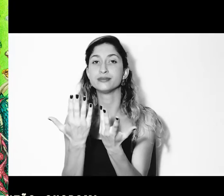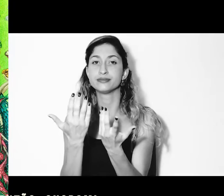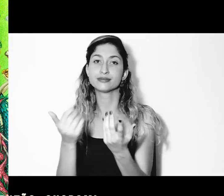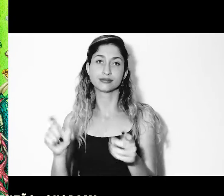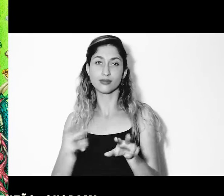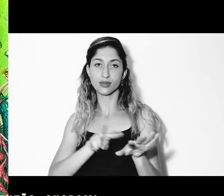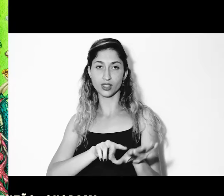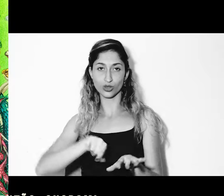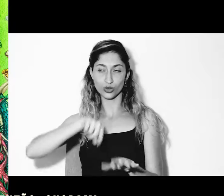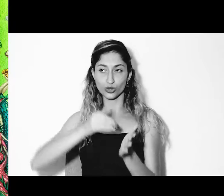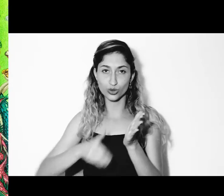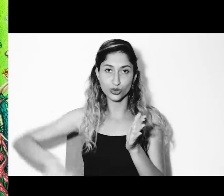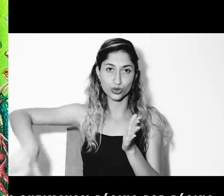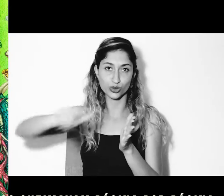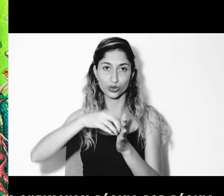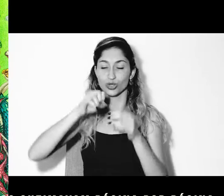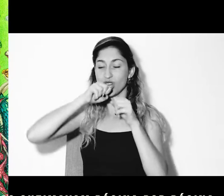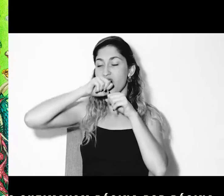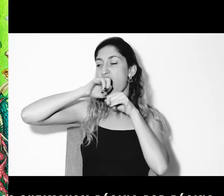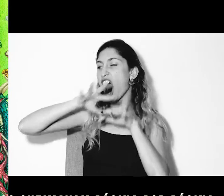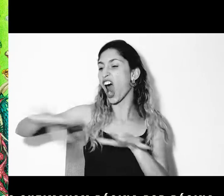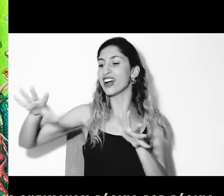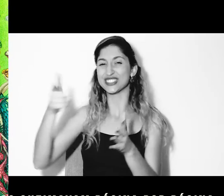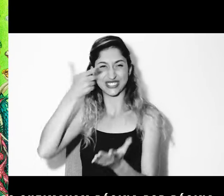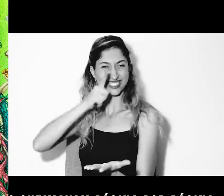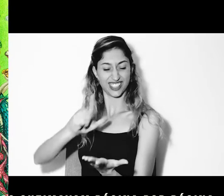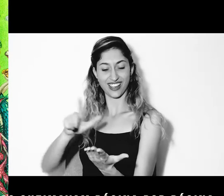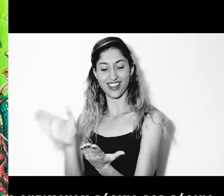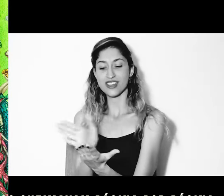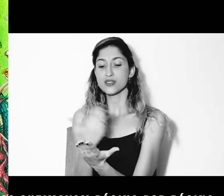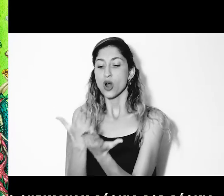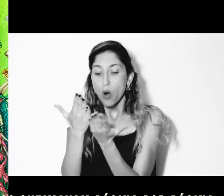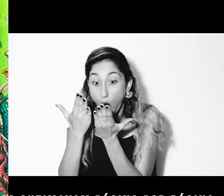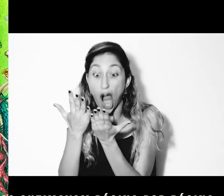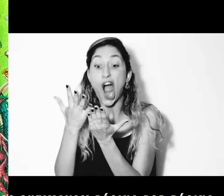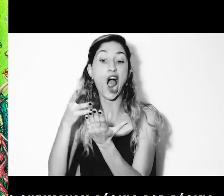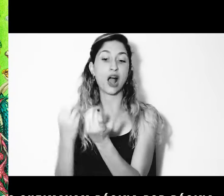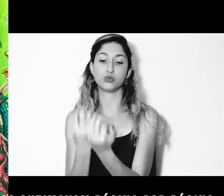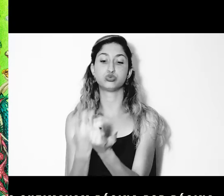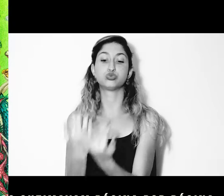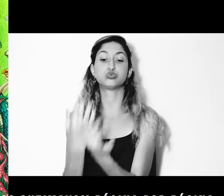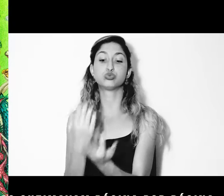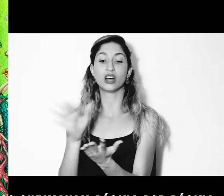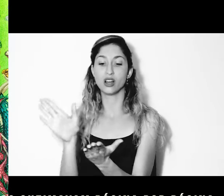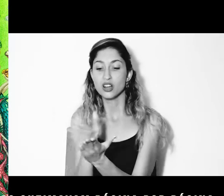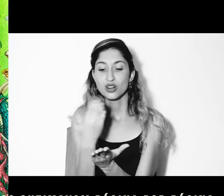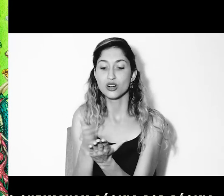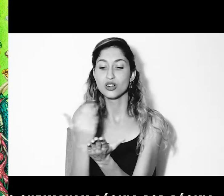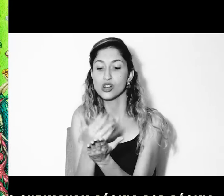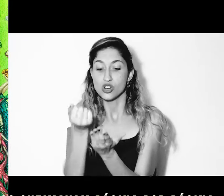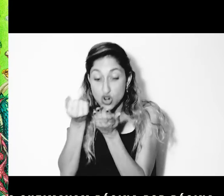Cuspam! No início, os dragõezinhos queimavam página por página do caderno.